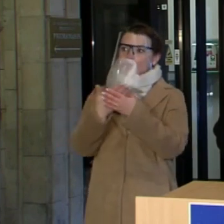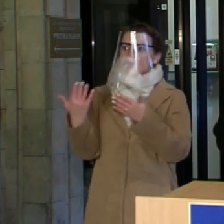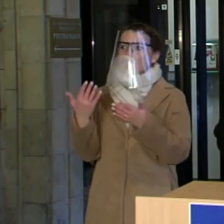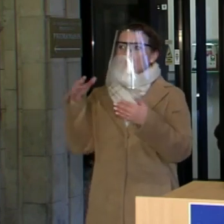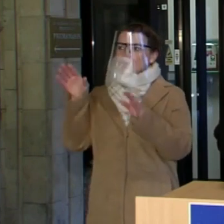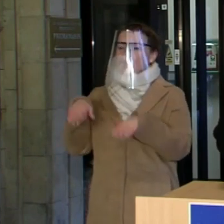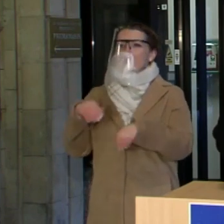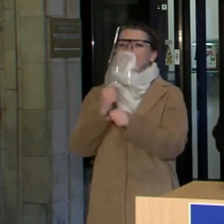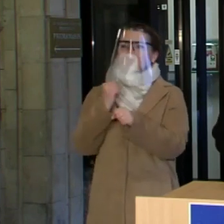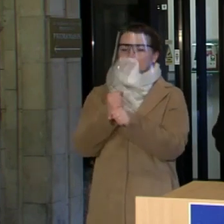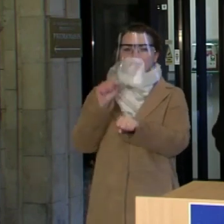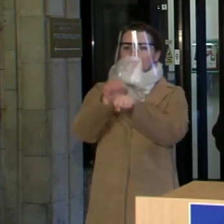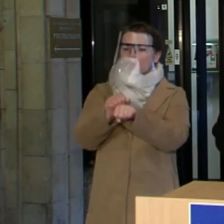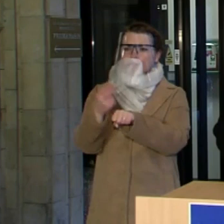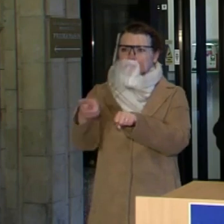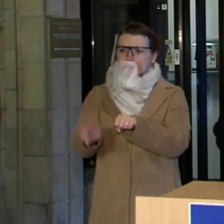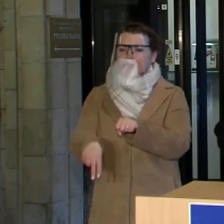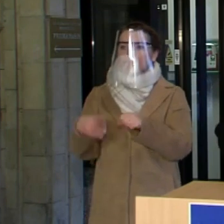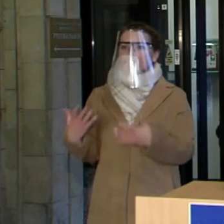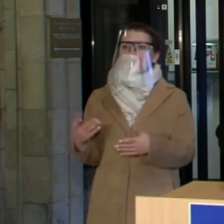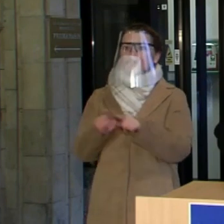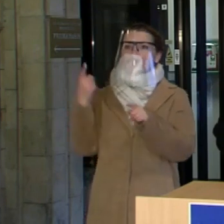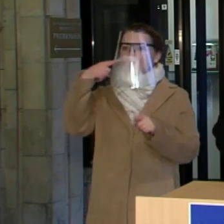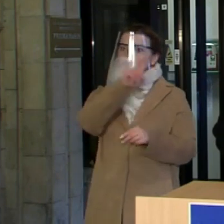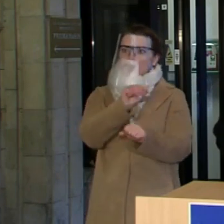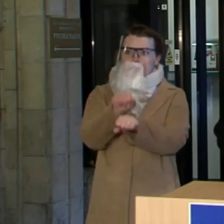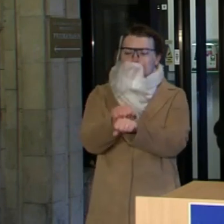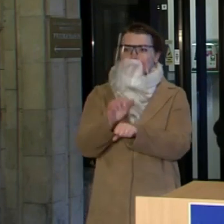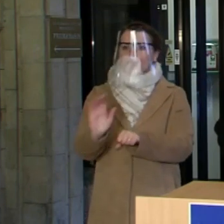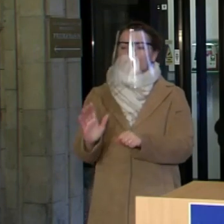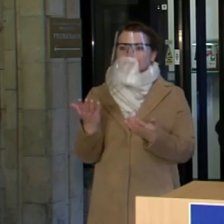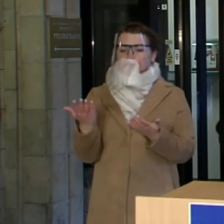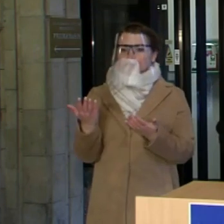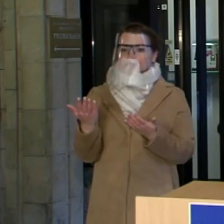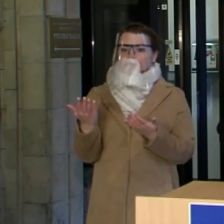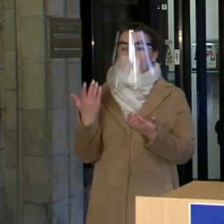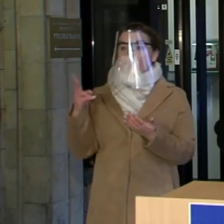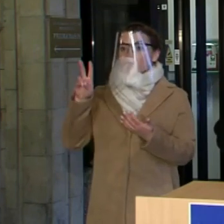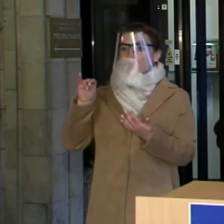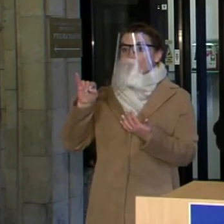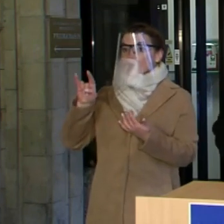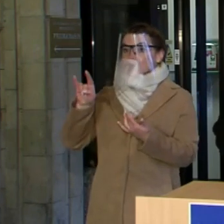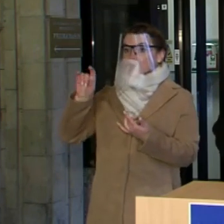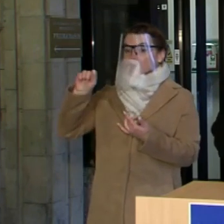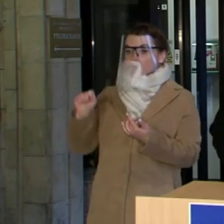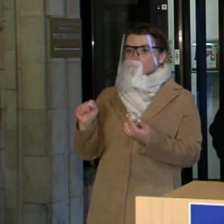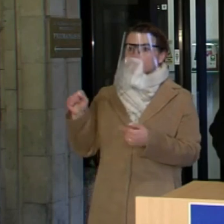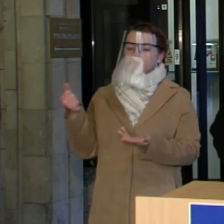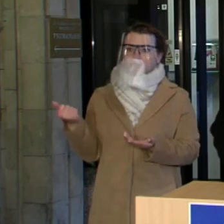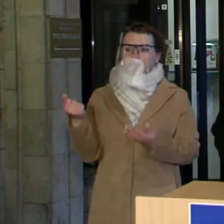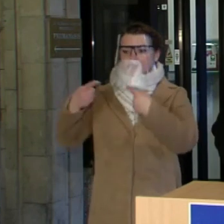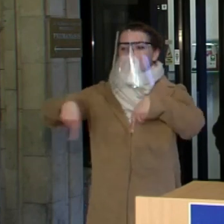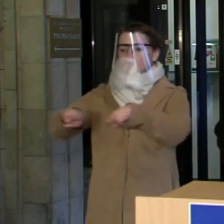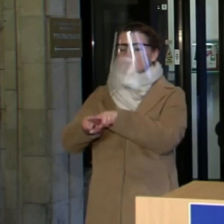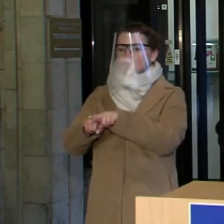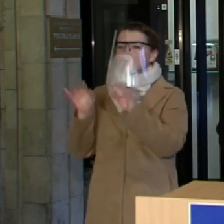nieko ten nereikia stabdyti, nes sustabdysim ir ekonomiką tuo pačiu. Na, Ponas Varyga pasirodė šitoje srityje